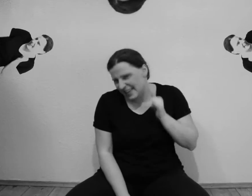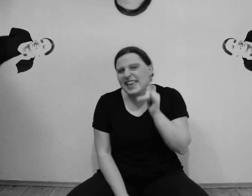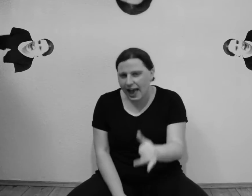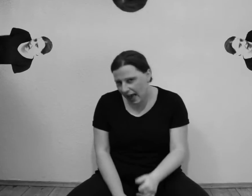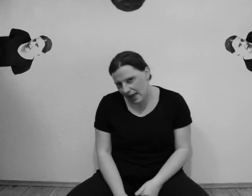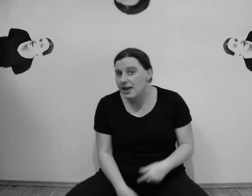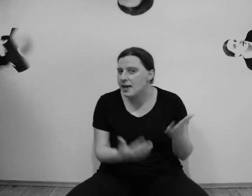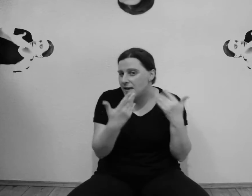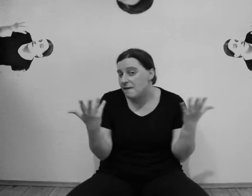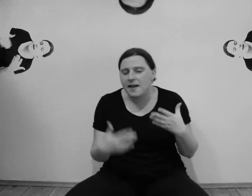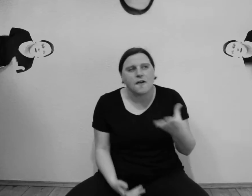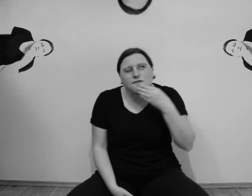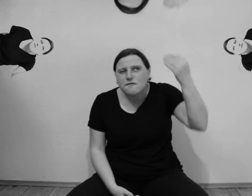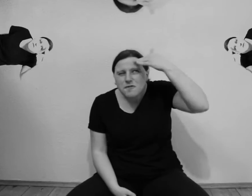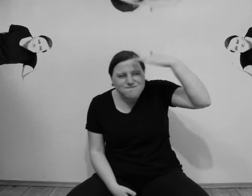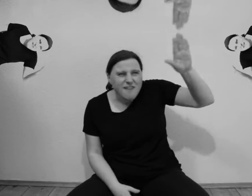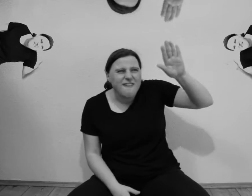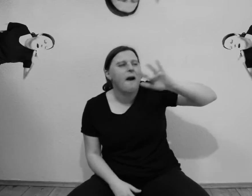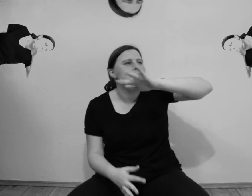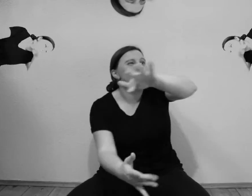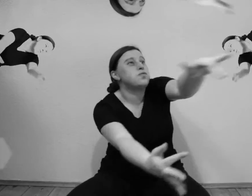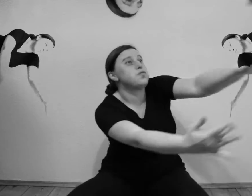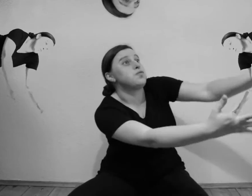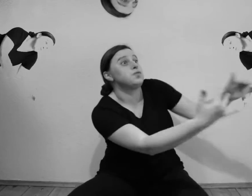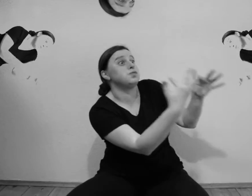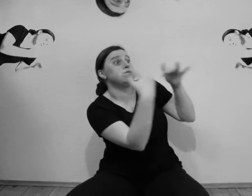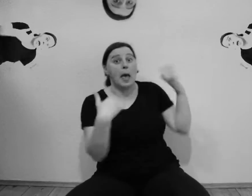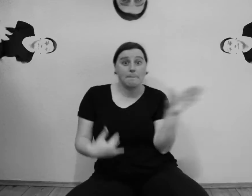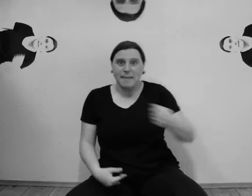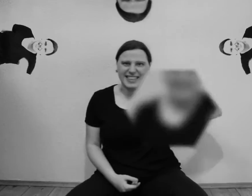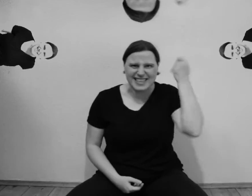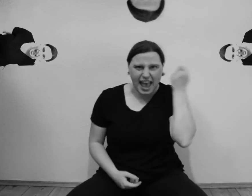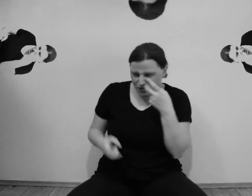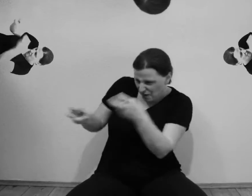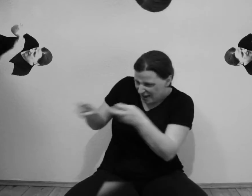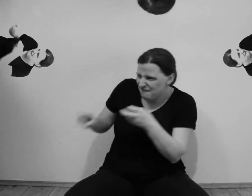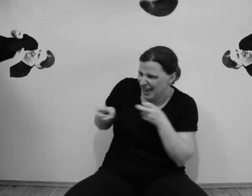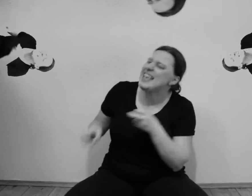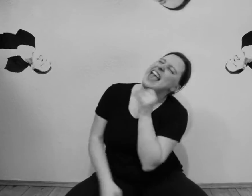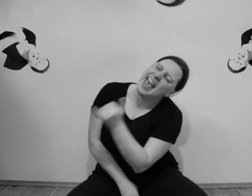Ja, schick mir schicke, geschicke Gib mir Anhänger, Scharen mit Exzess und Geficke Ja,